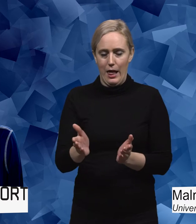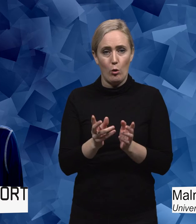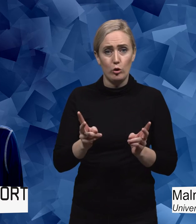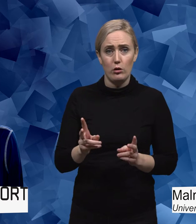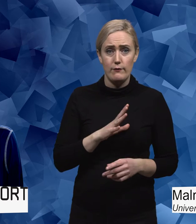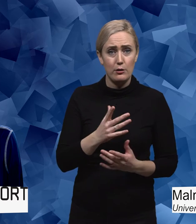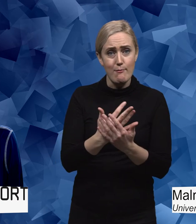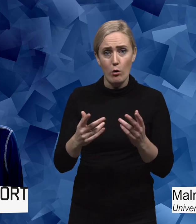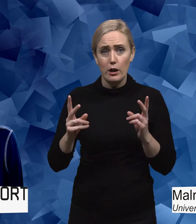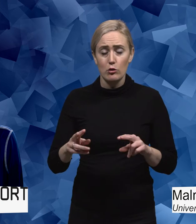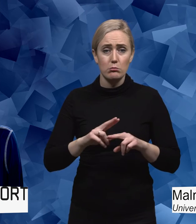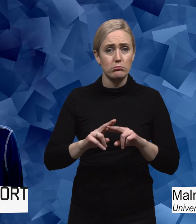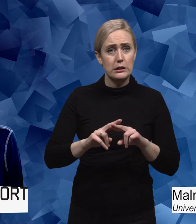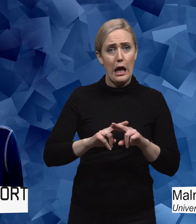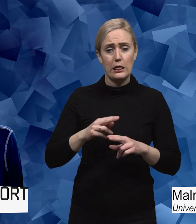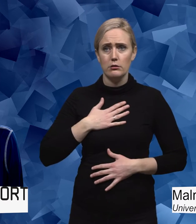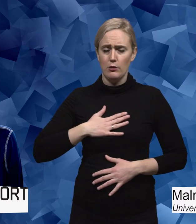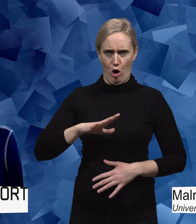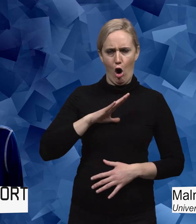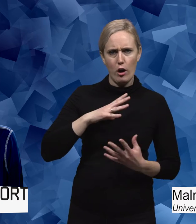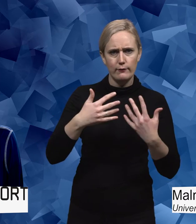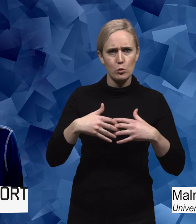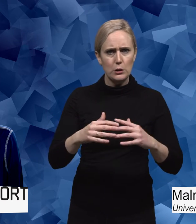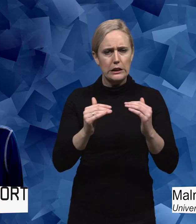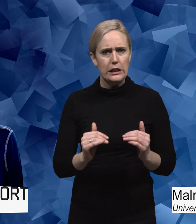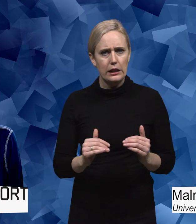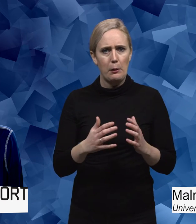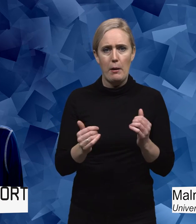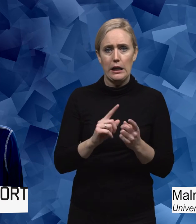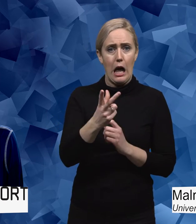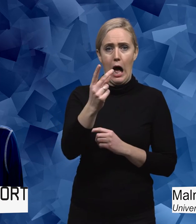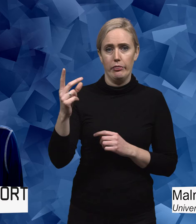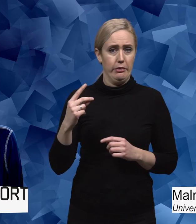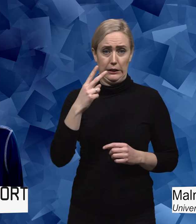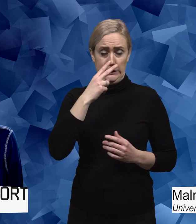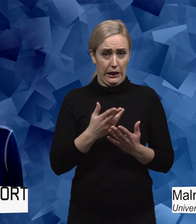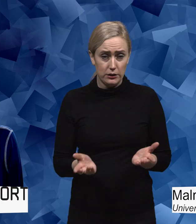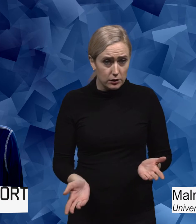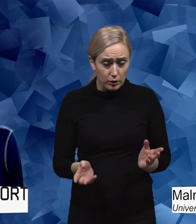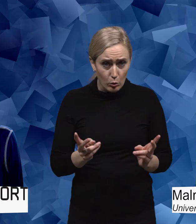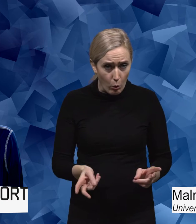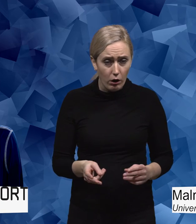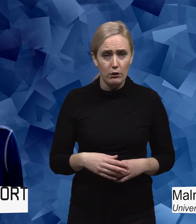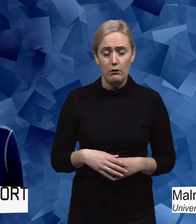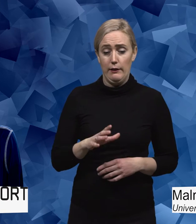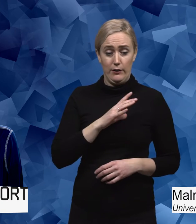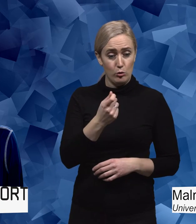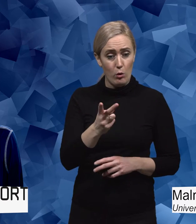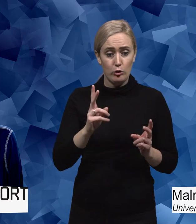många som kanske känner sig som att de har en funktionsnedsättning fast de inte ses som att de har det. Och det finns de som har en funktionsnedsättning som